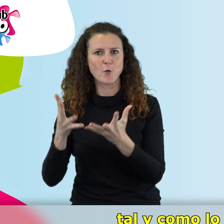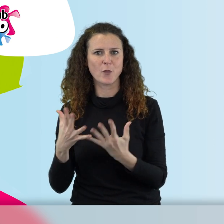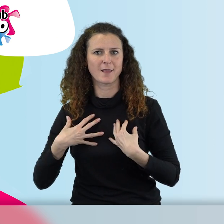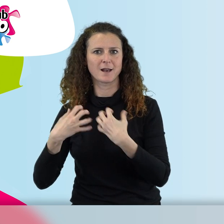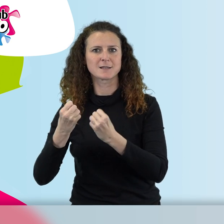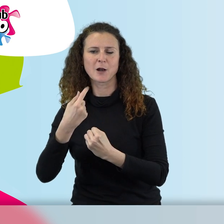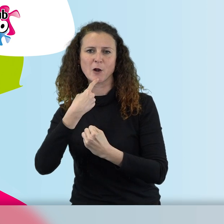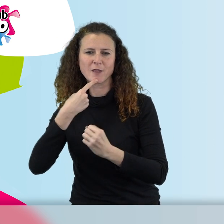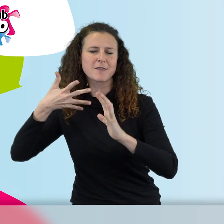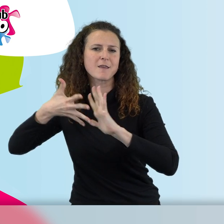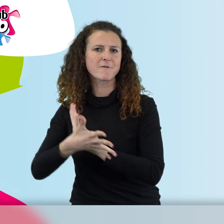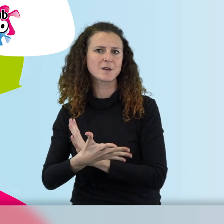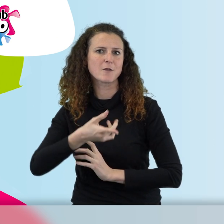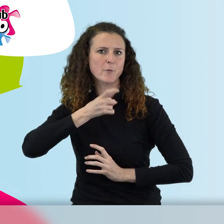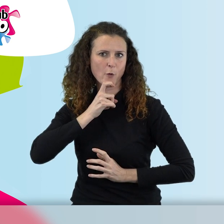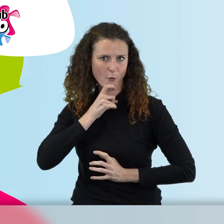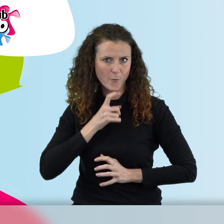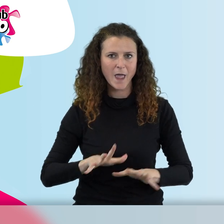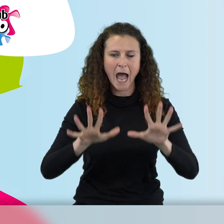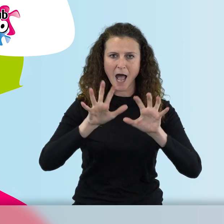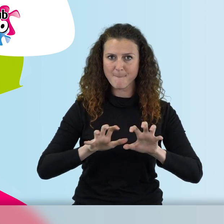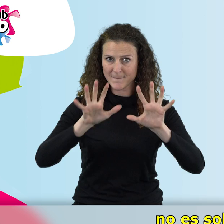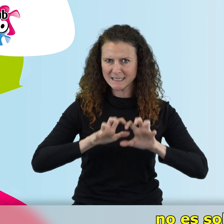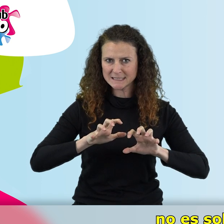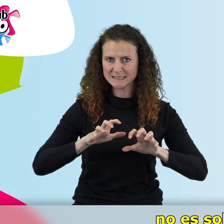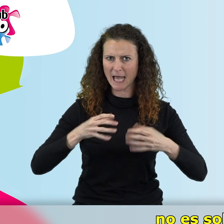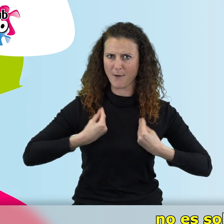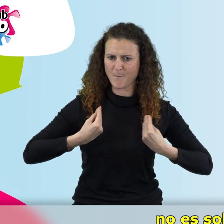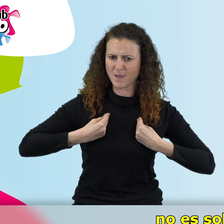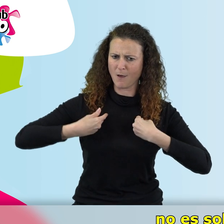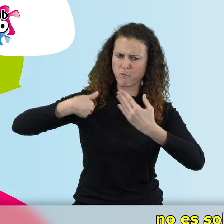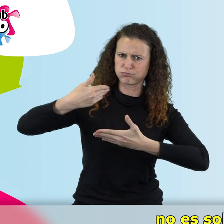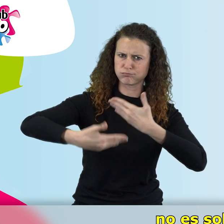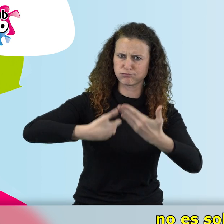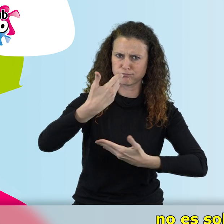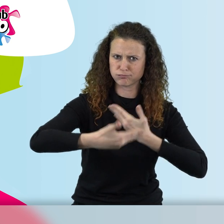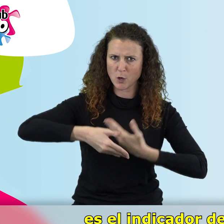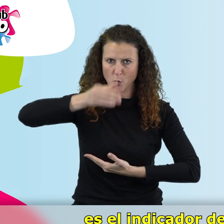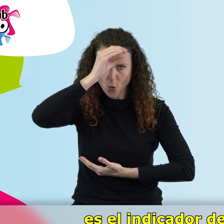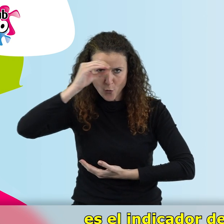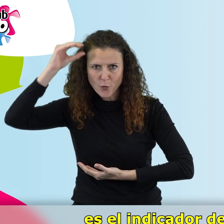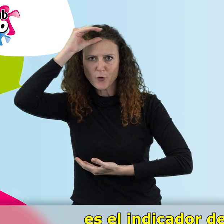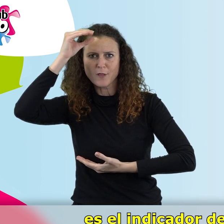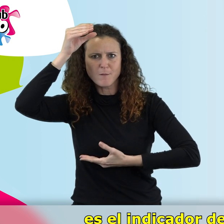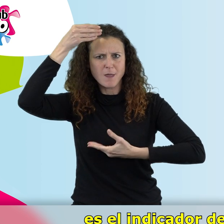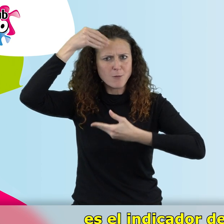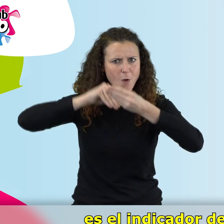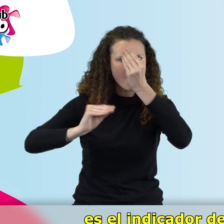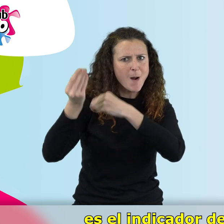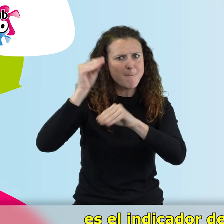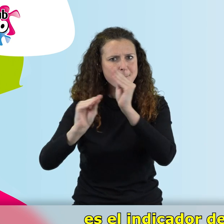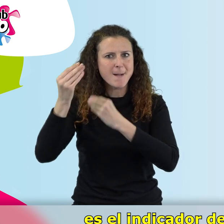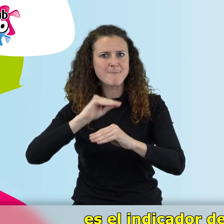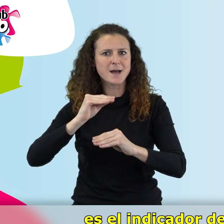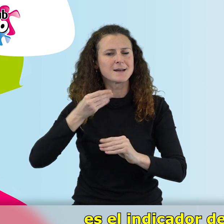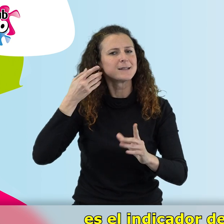la Salud. El aprendizaje a lo largo de la vida no es solo un cúmulo de conocimientos, es el indicador de la